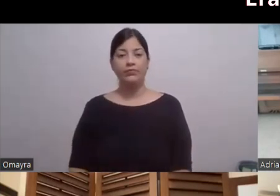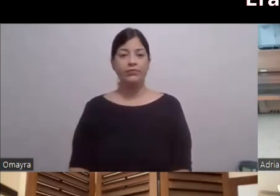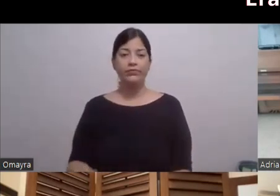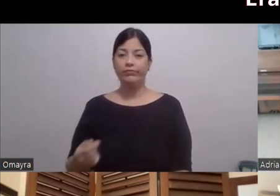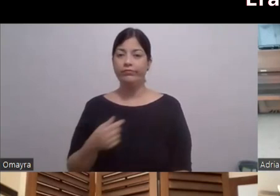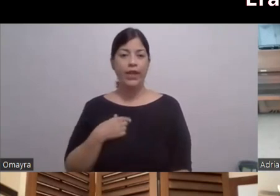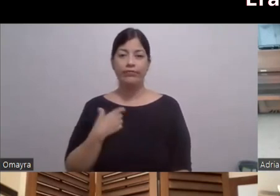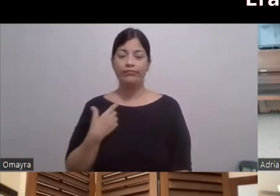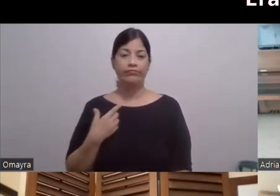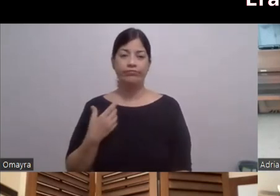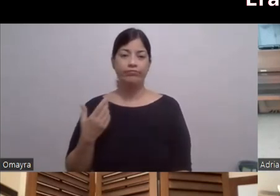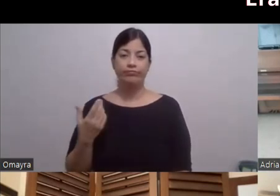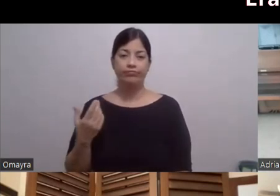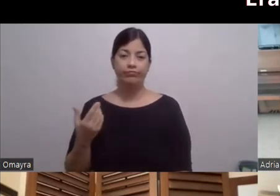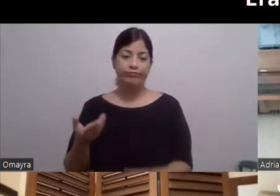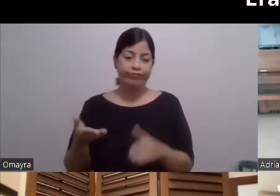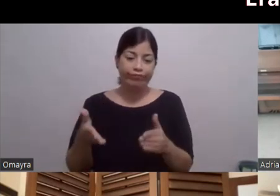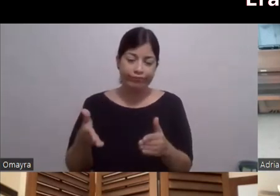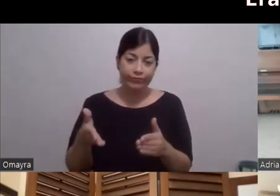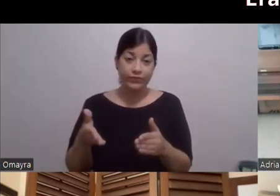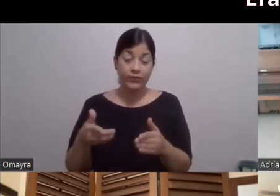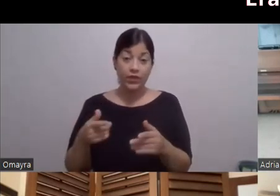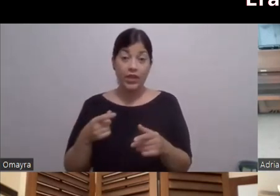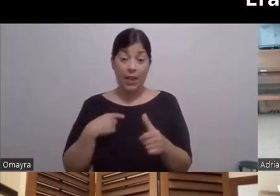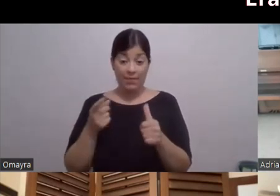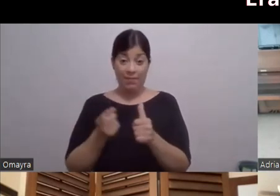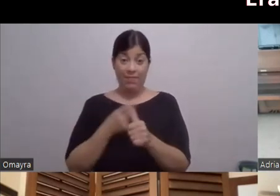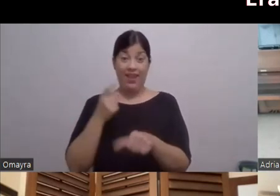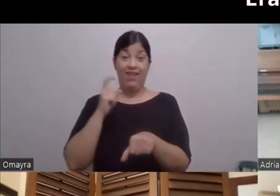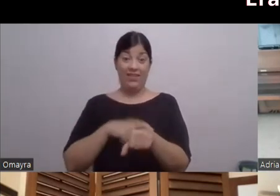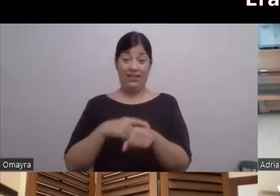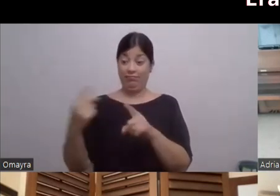Entonces Cuando le hago La primera escena Con ese man Que yo no lo conocía